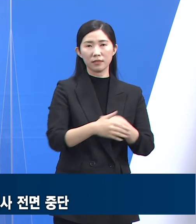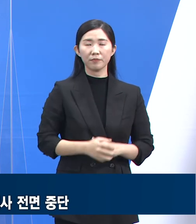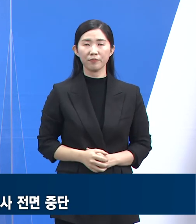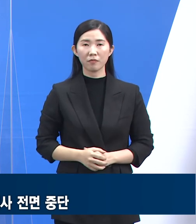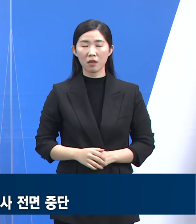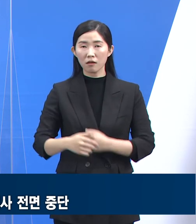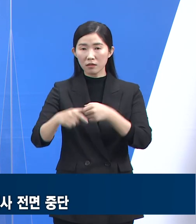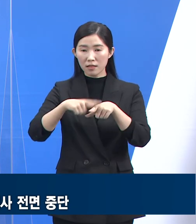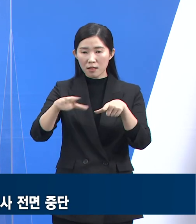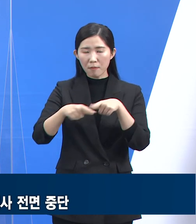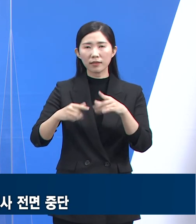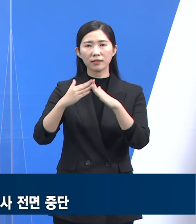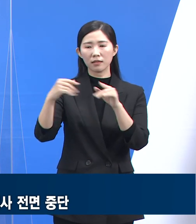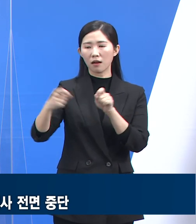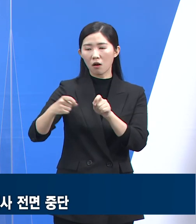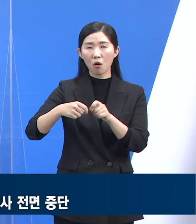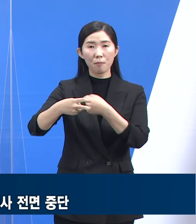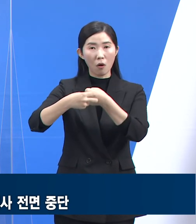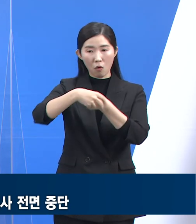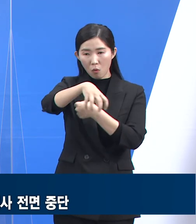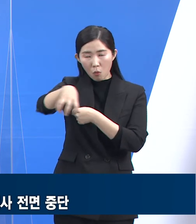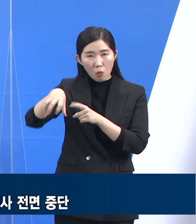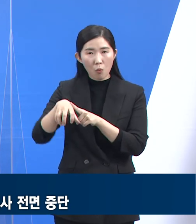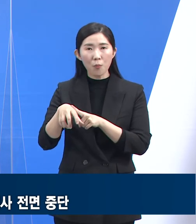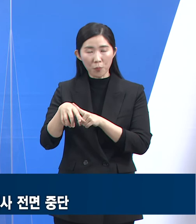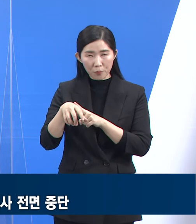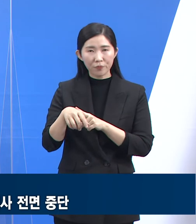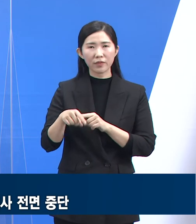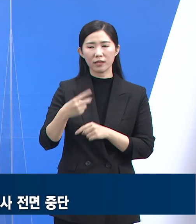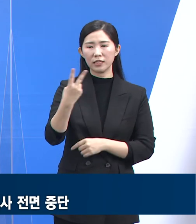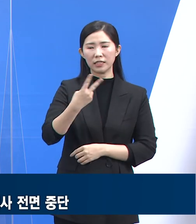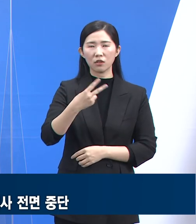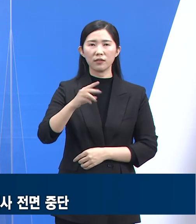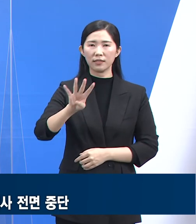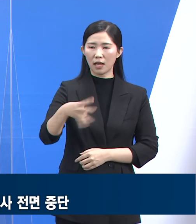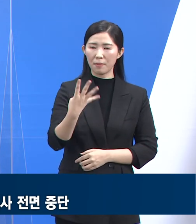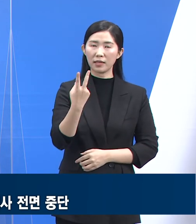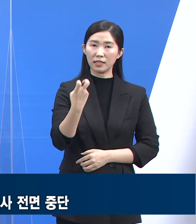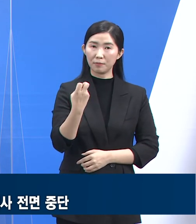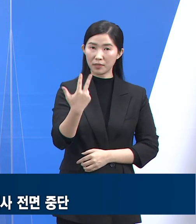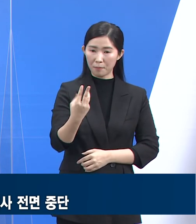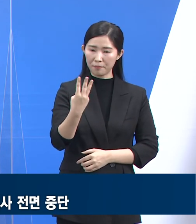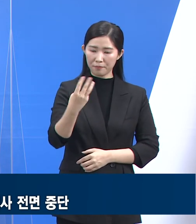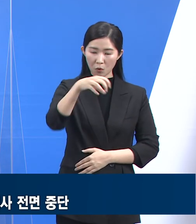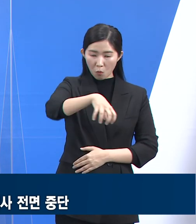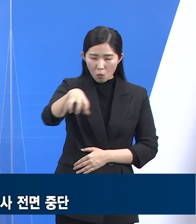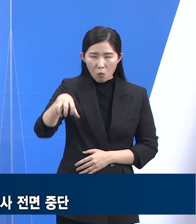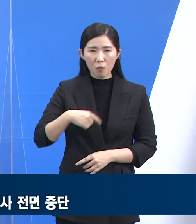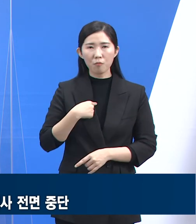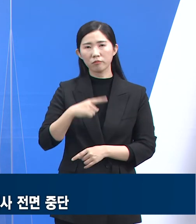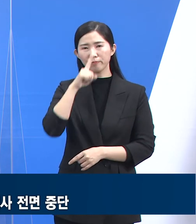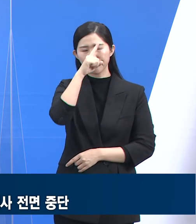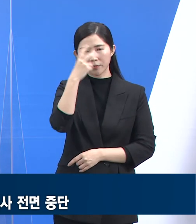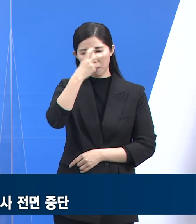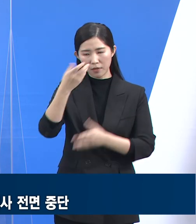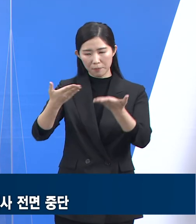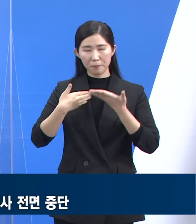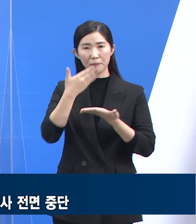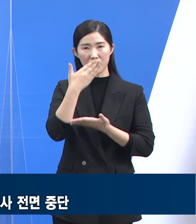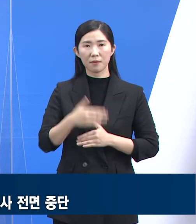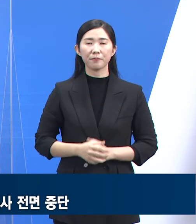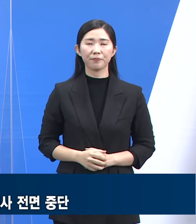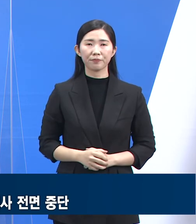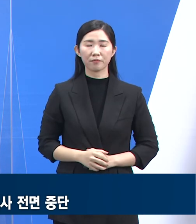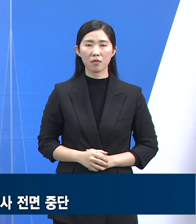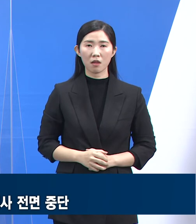호흡기 전담 클리닉 129개소 등 동네병의원 2423개소에서 가능합니다. 코로나19